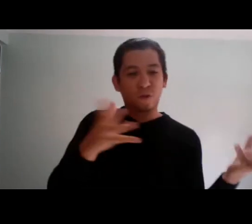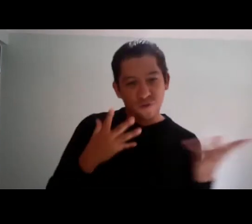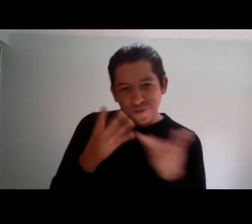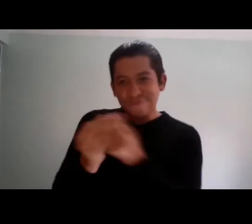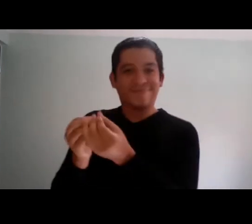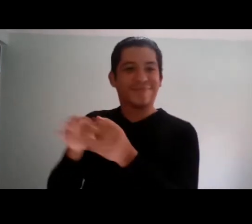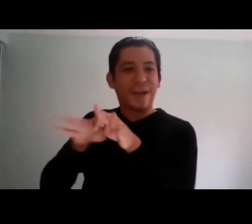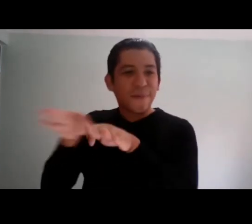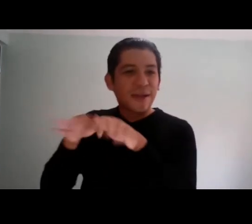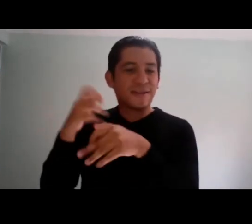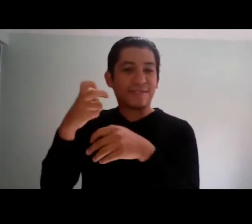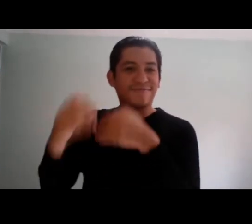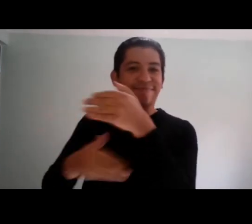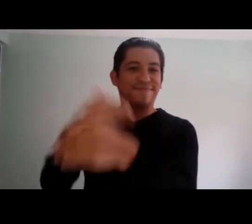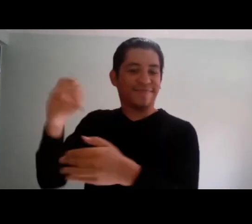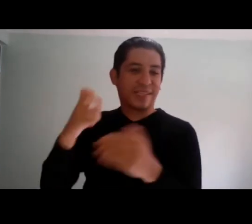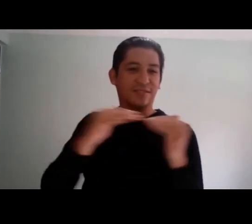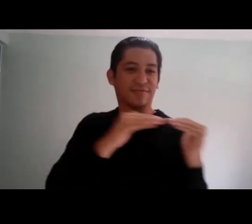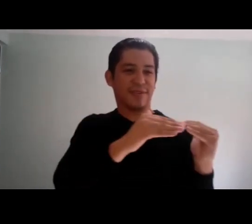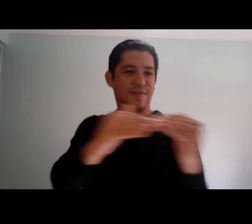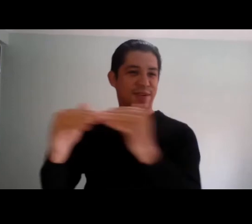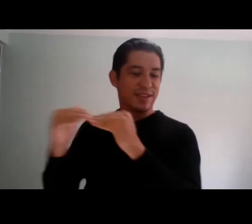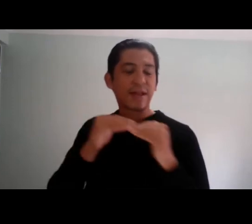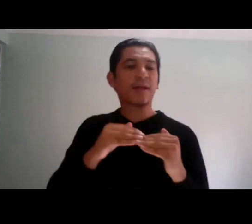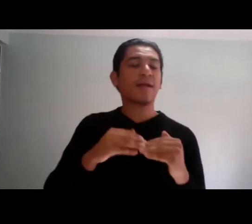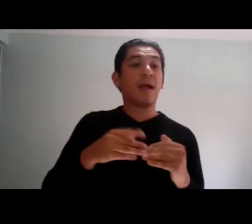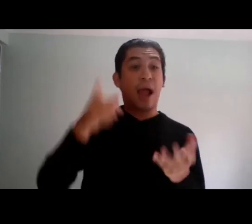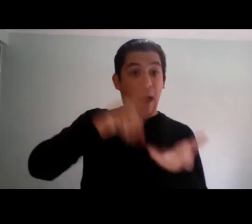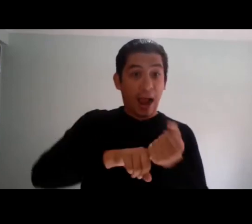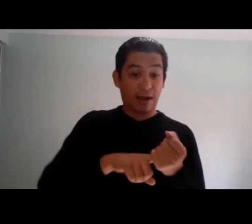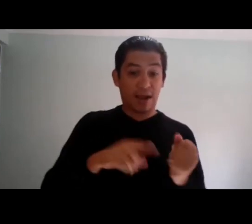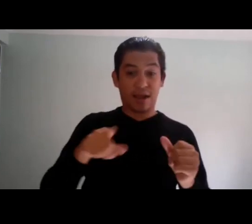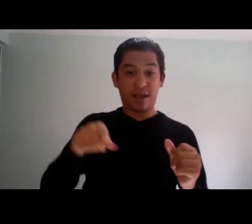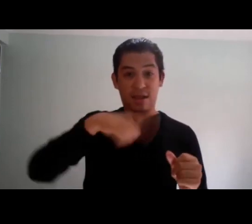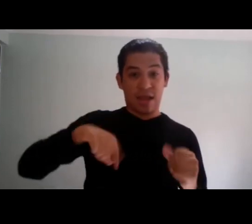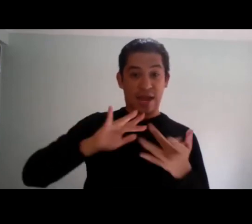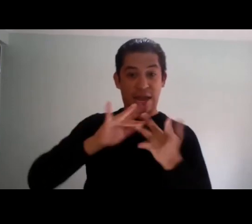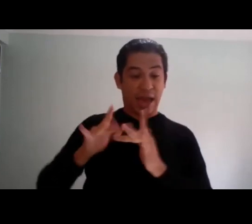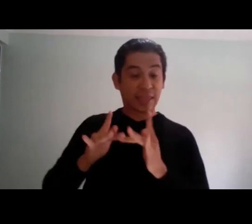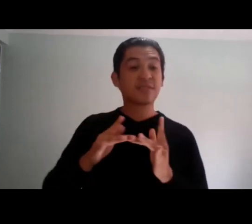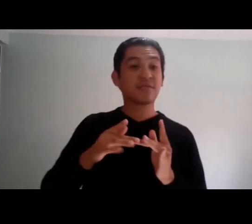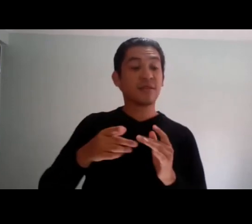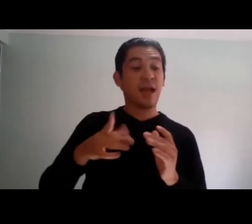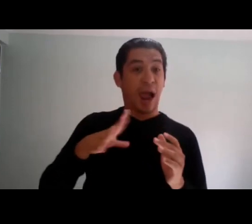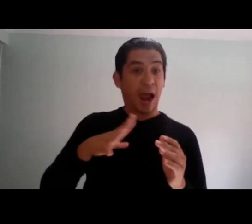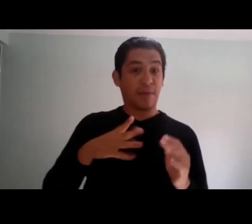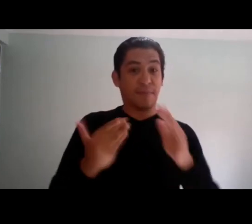Y cada uno le queda claro que perseguimos el mismo objetivo, y es por ello que no necesitamos alguien que nos dirija, alguien que nos lidere, creo que todos